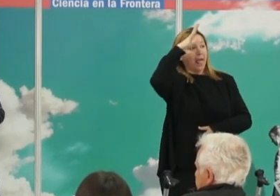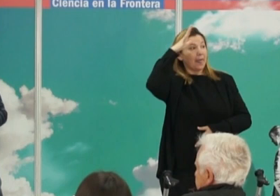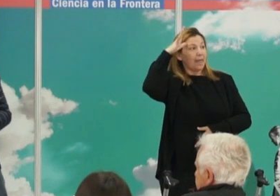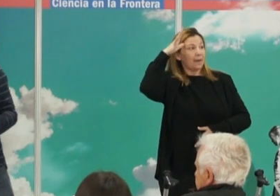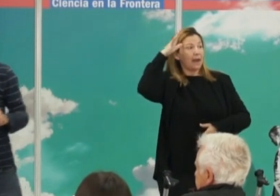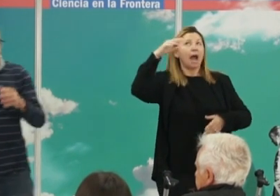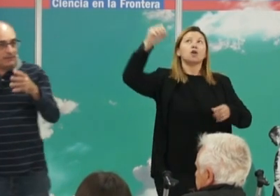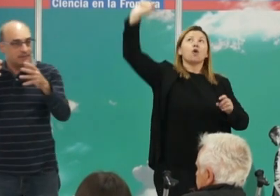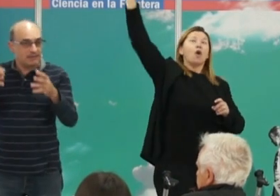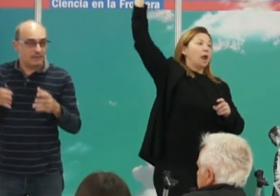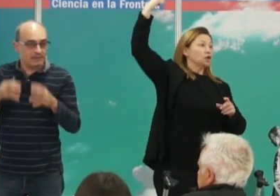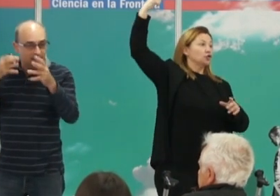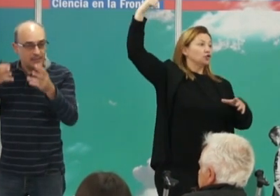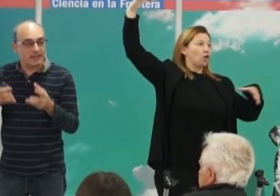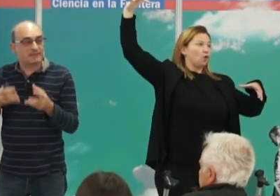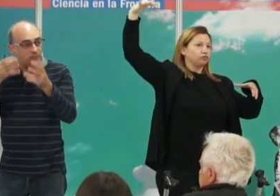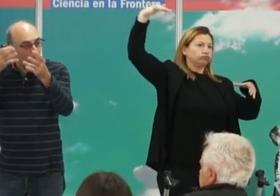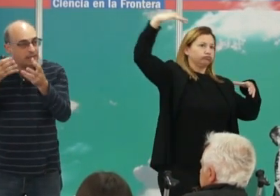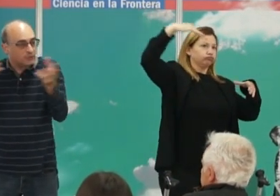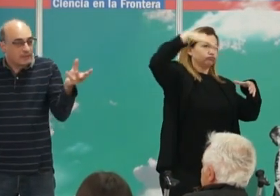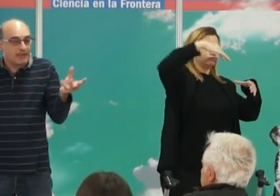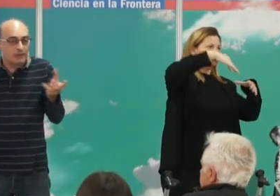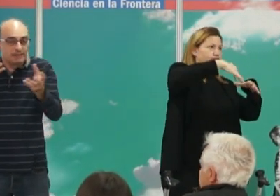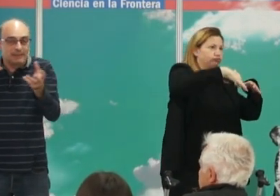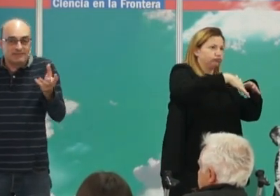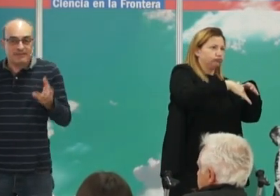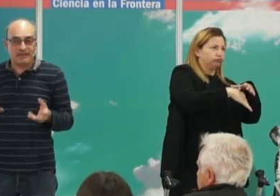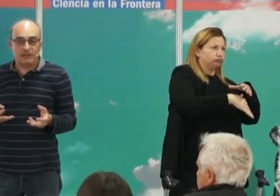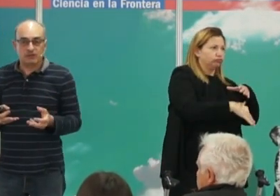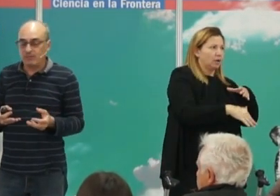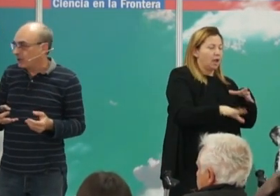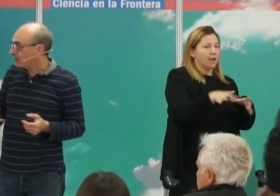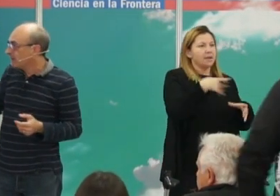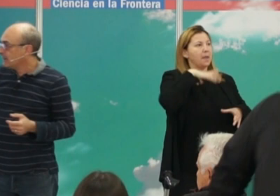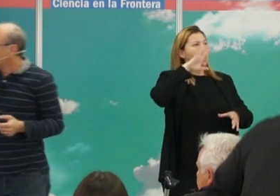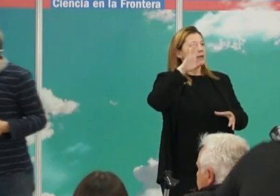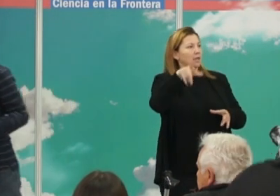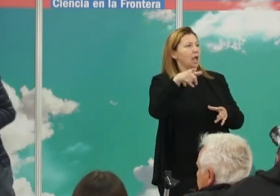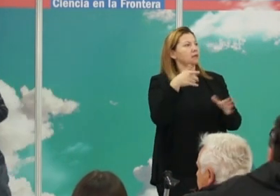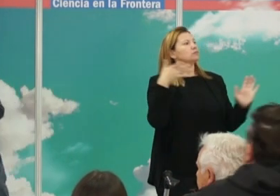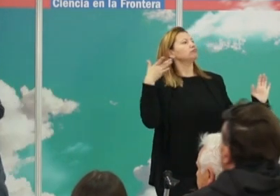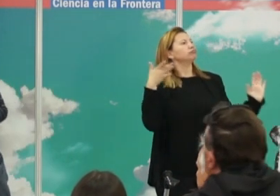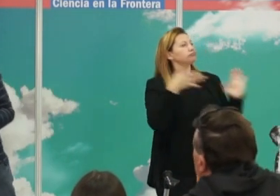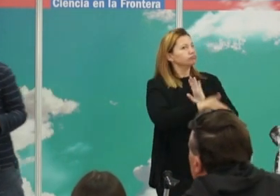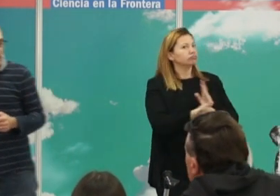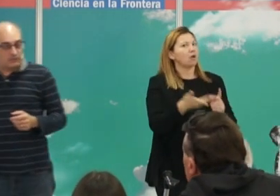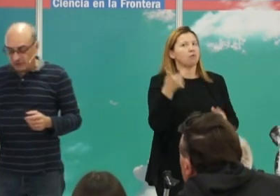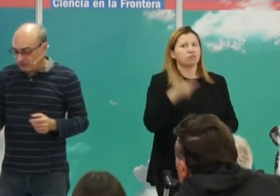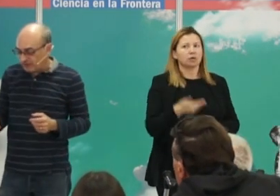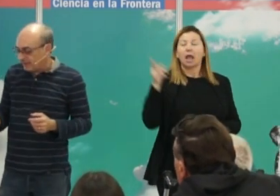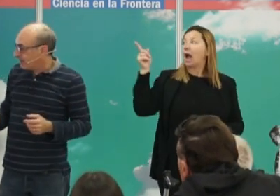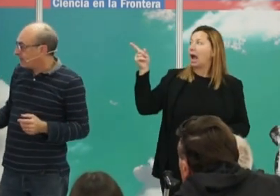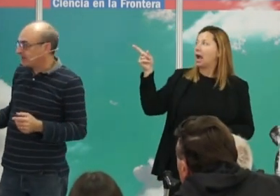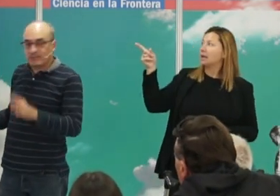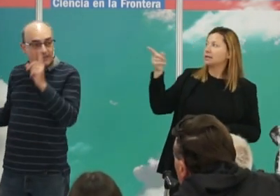hasta la cámara central, que es la cámara sepulcral con un gran significado simbólico. Aquí hay los restos de un individuo.